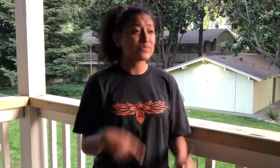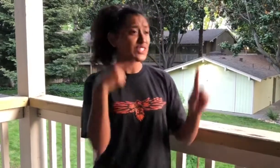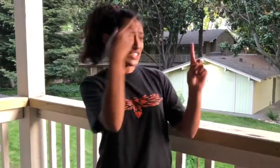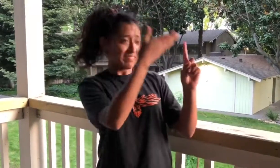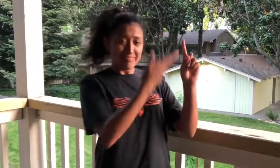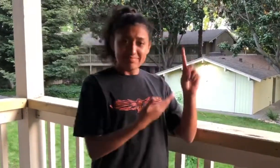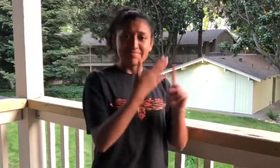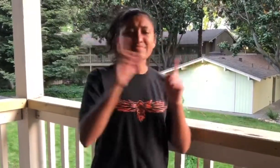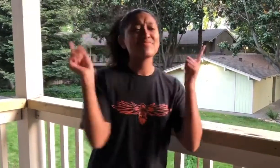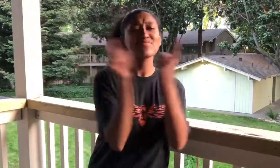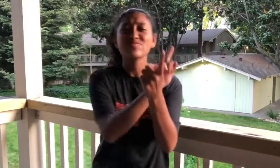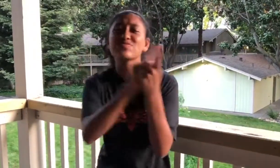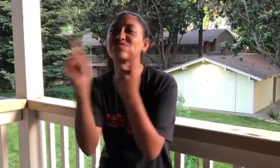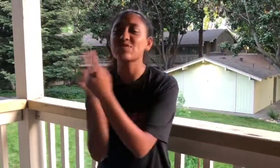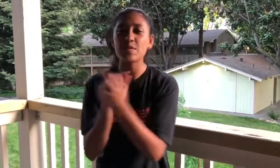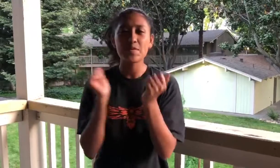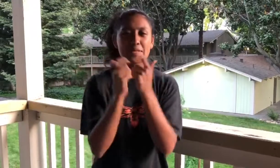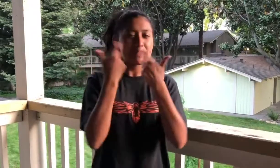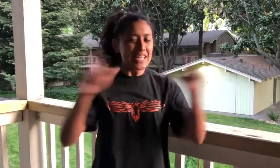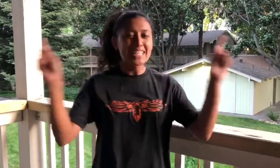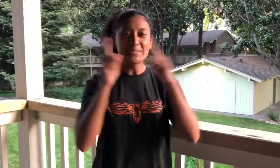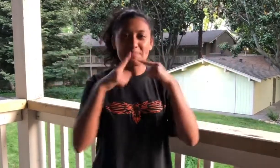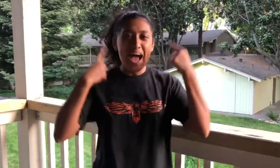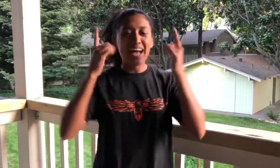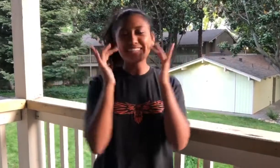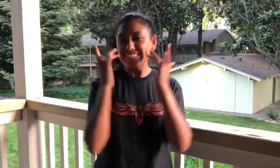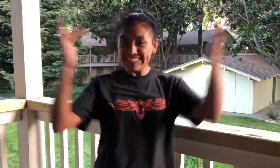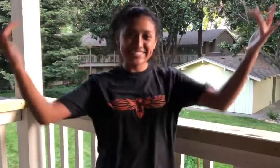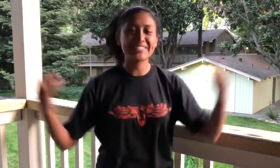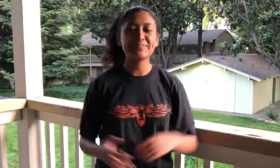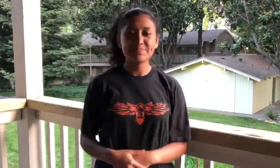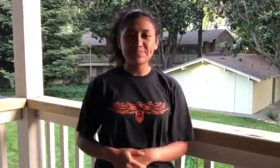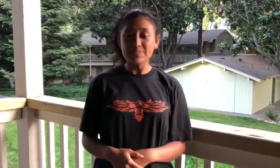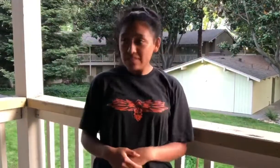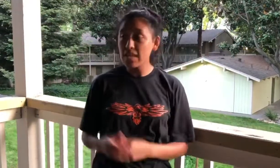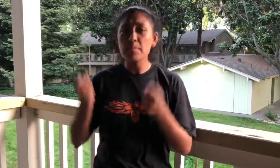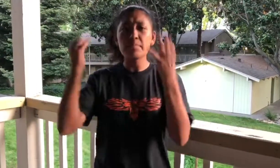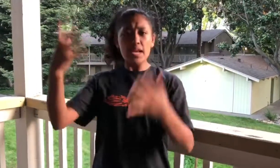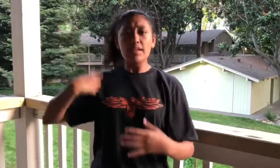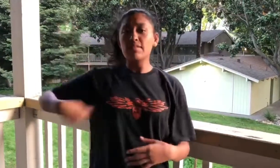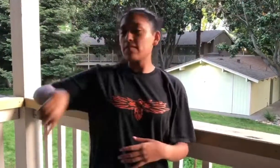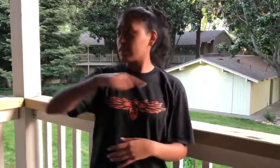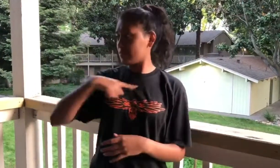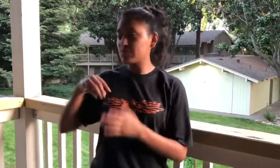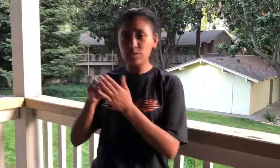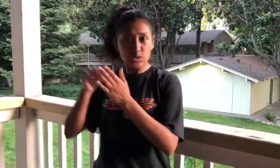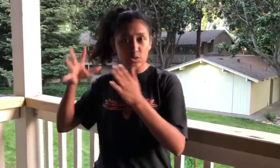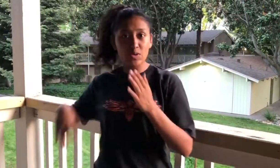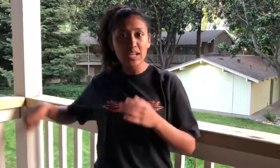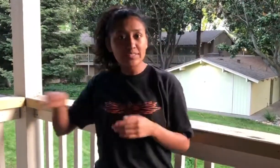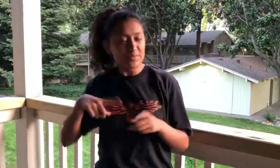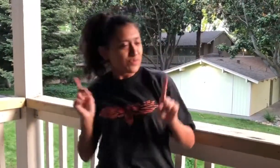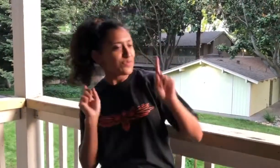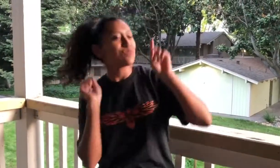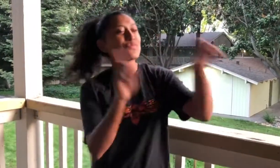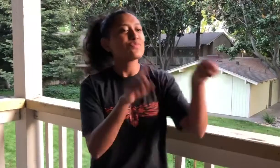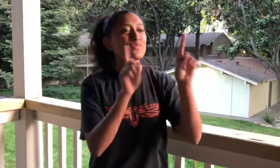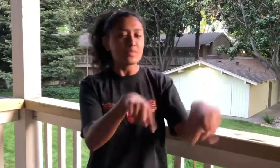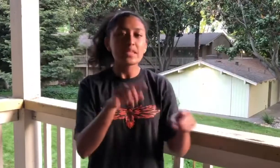reunió con innumerables personas, siempre con una hermosa sonrisa. Muchos alumnos iban al Centro de Medios de